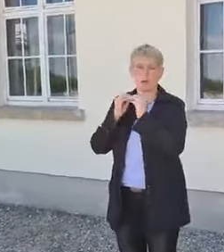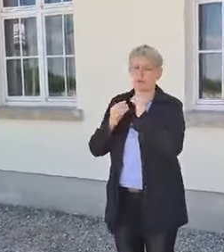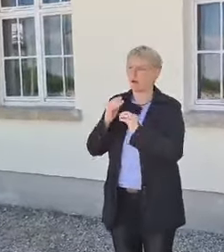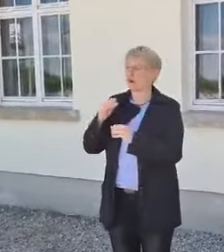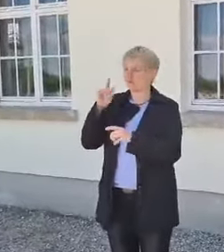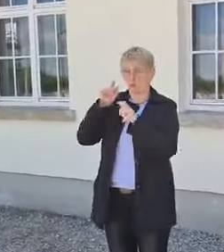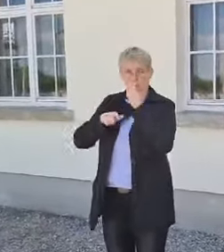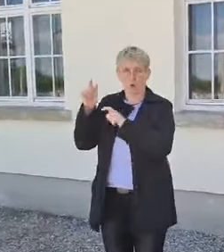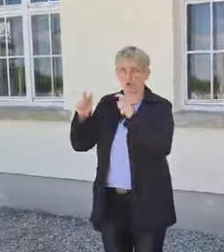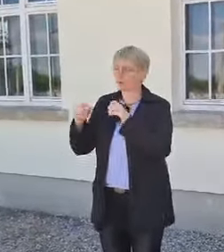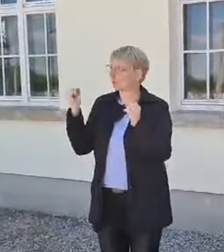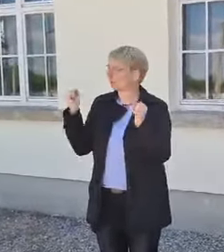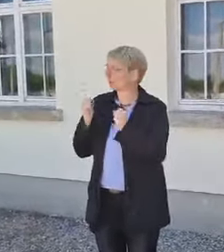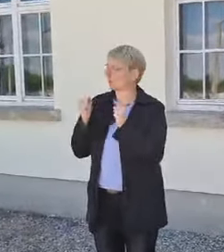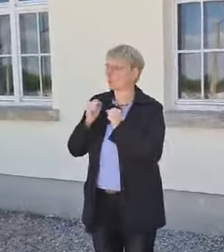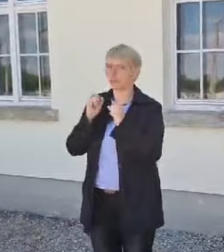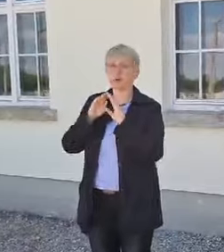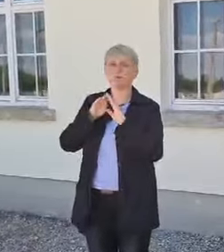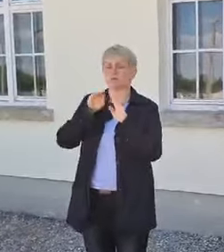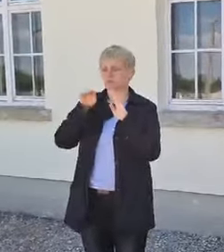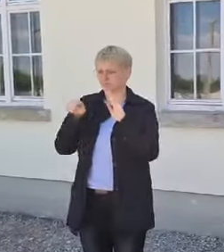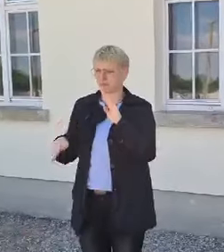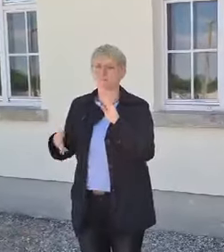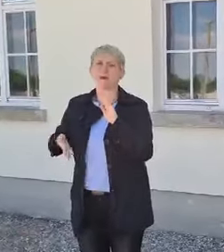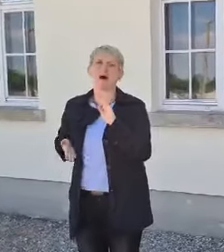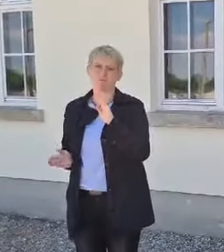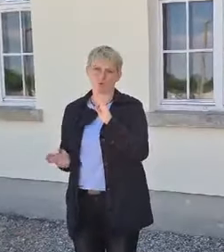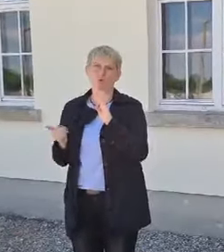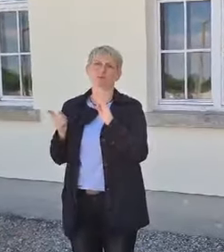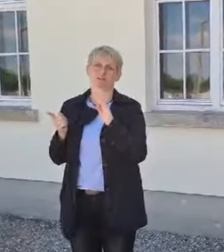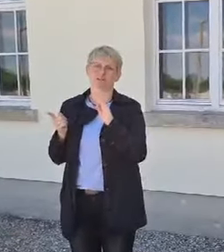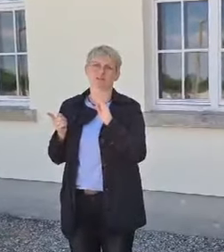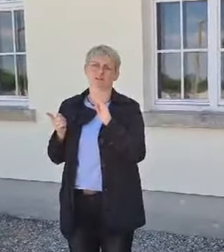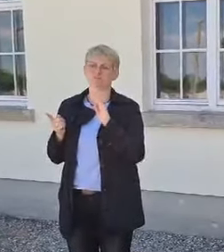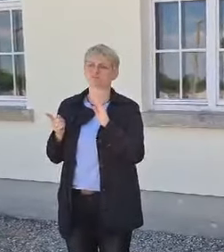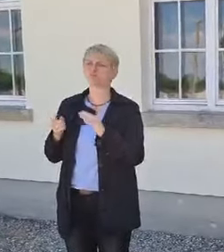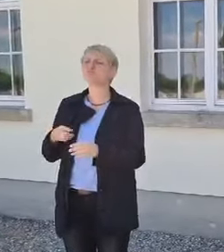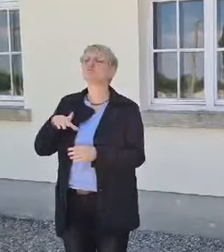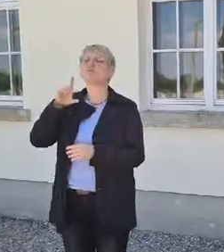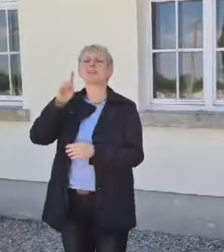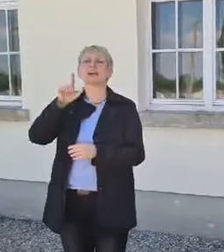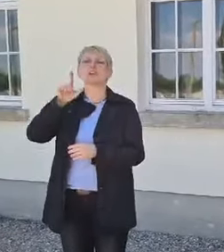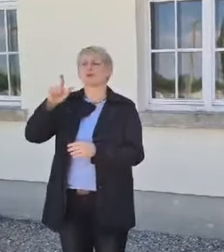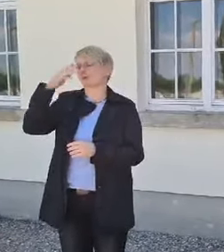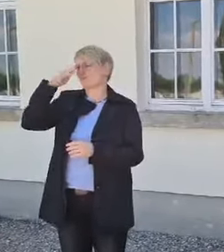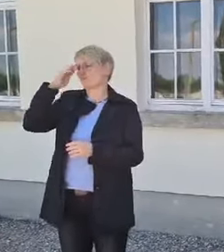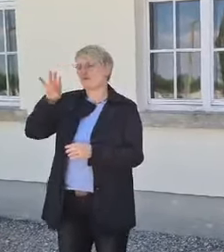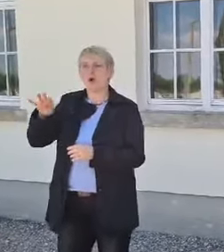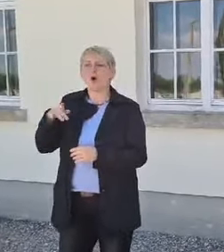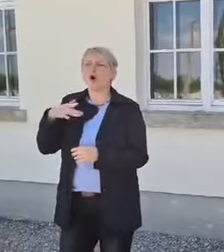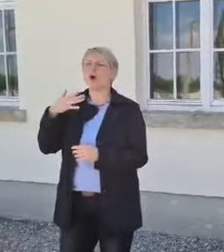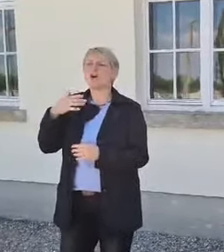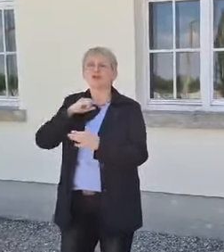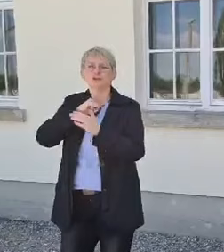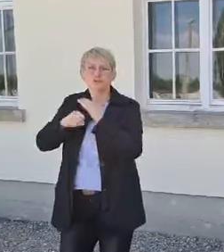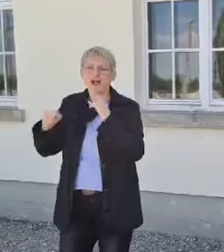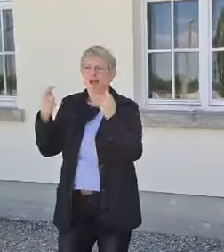das auch ein Abstieg in die Armut tatsächlich. David Ludwig Bloch hat relativ schnell Kontakt herstellen können. Er hat zwei